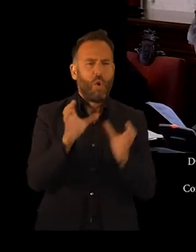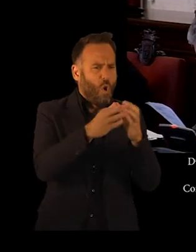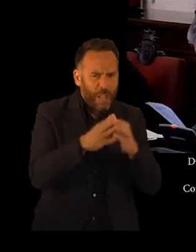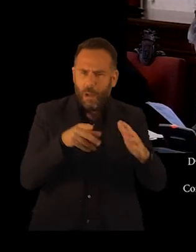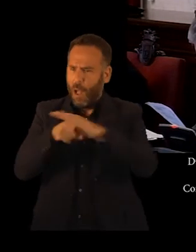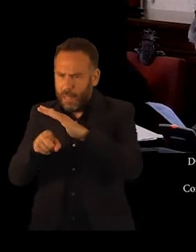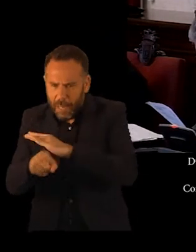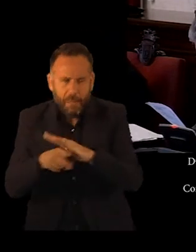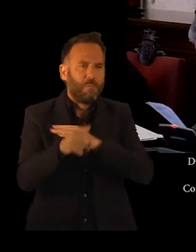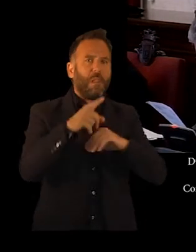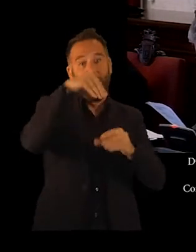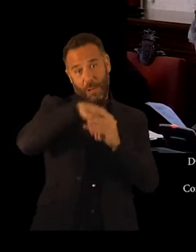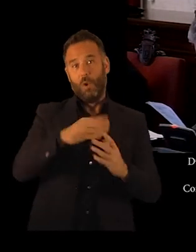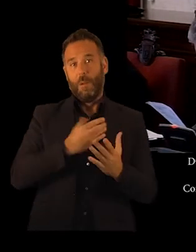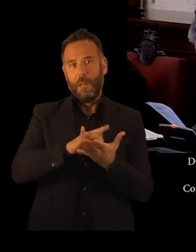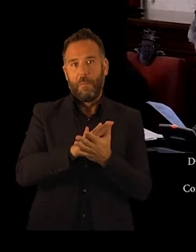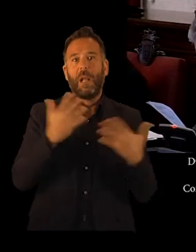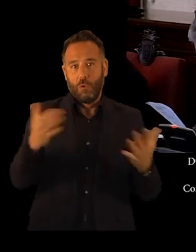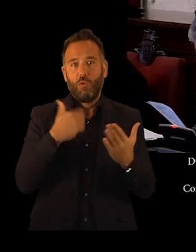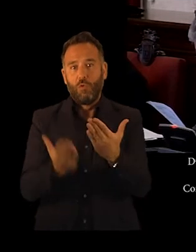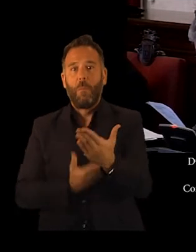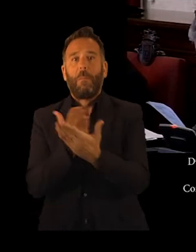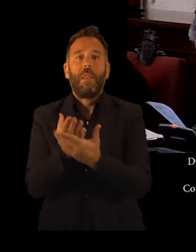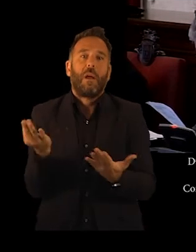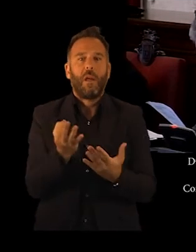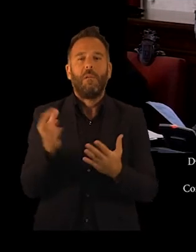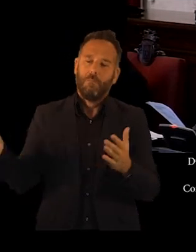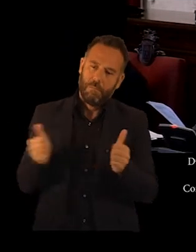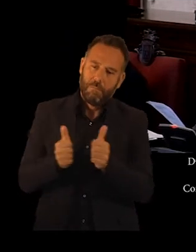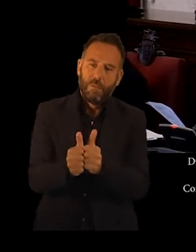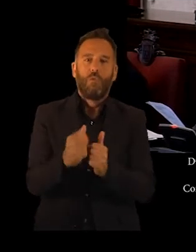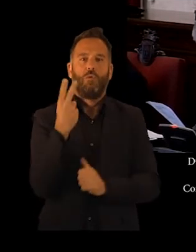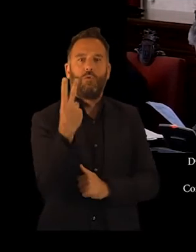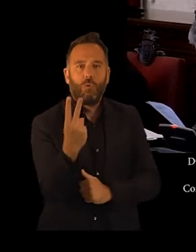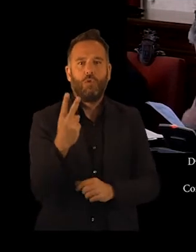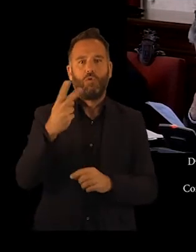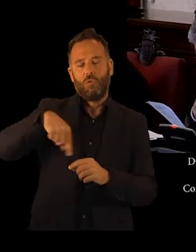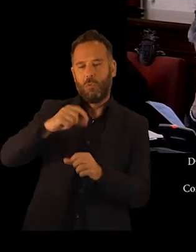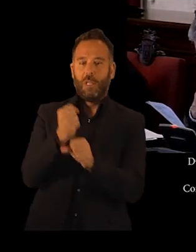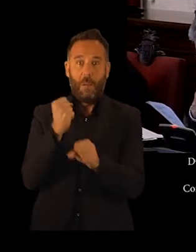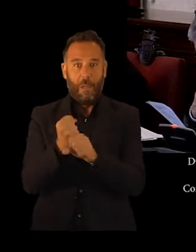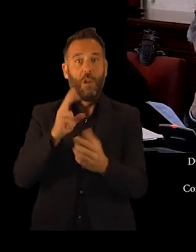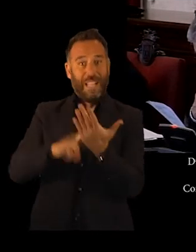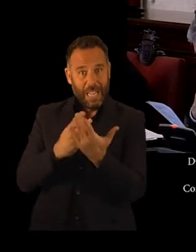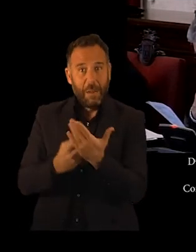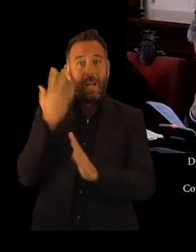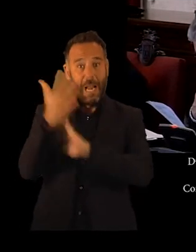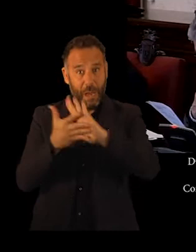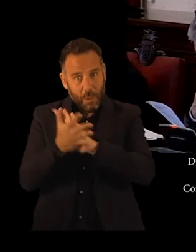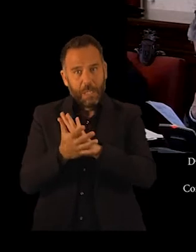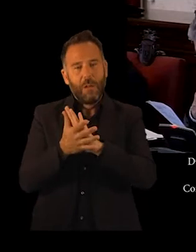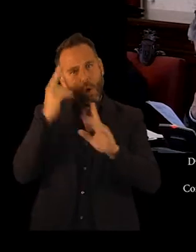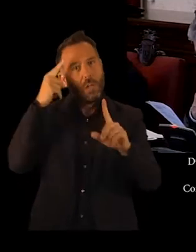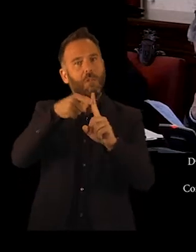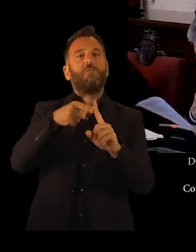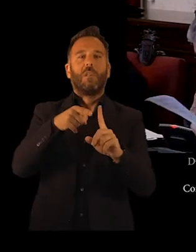actuaciones con la Administración municipal, por lo que sería necesario, al menos, contar con otro trabajador o trabajadora e intérprete de lengua de signo para mejorar el servicio